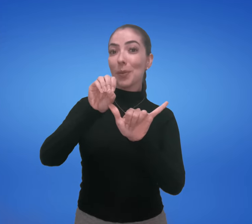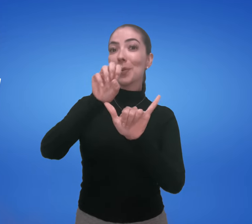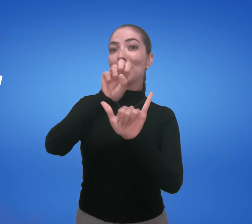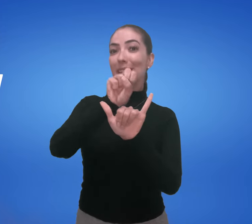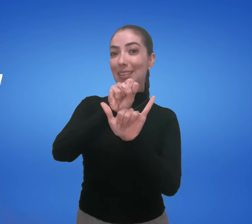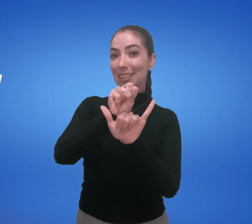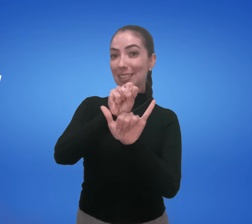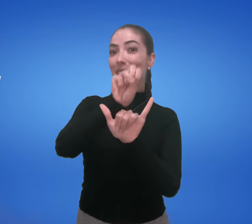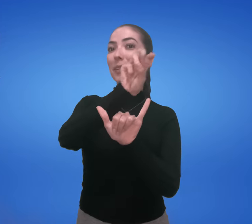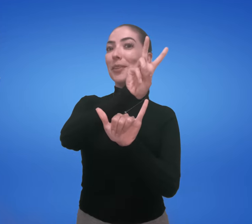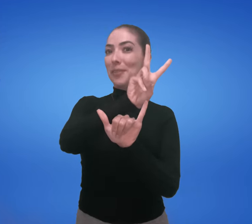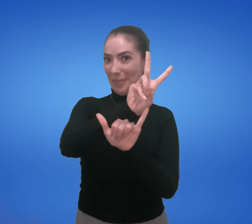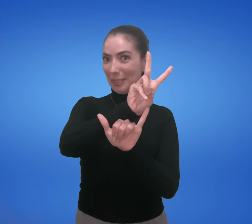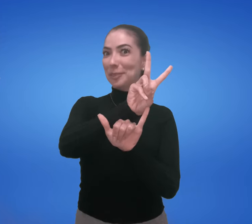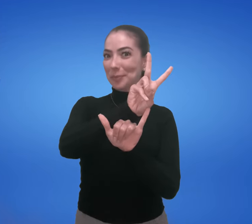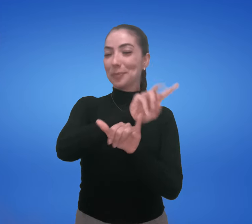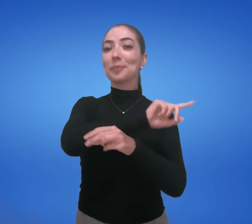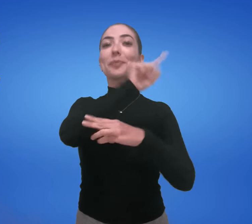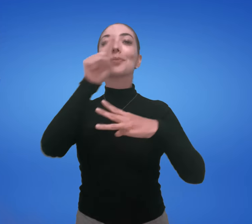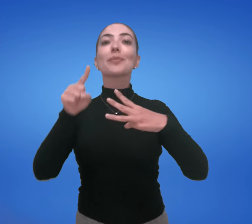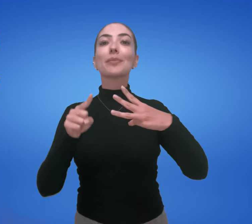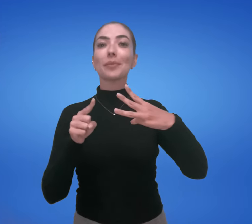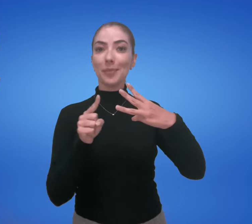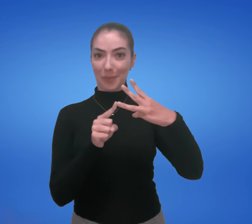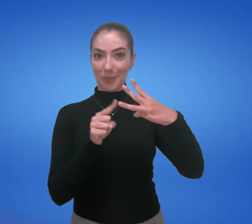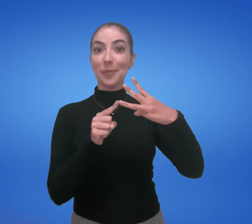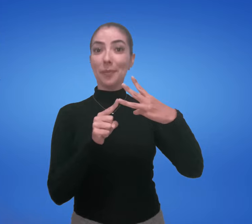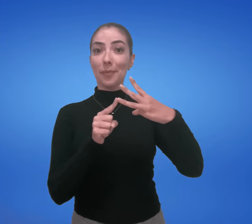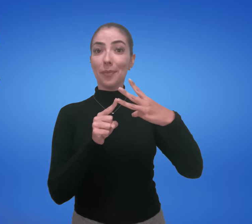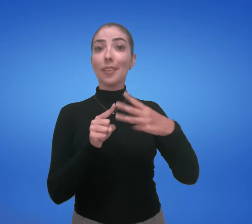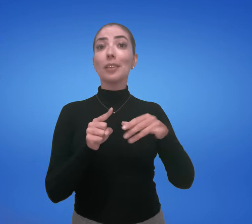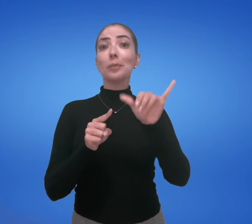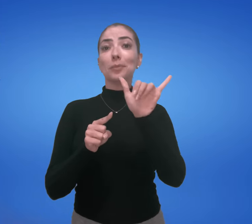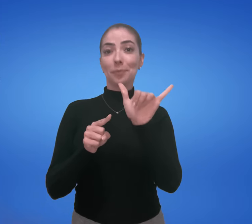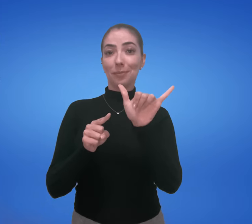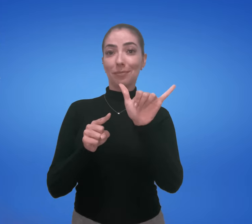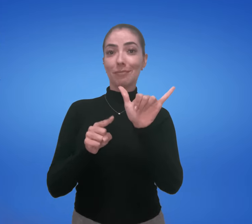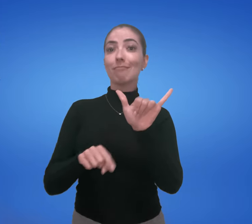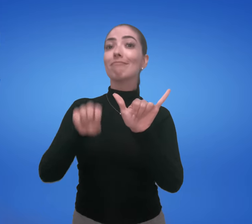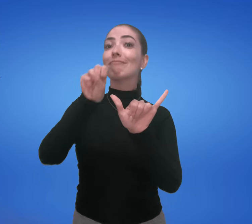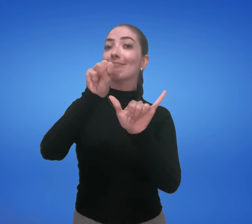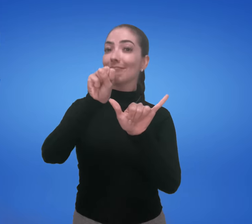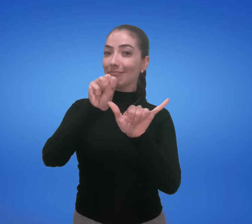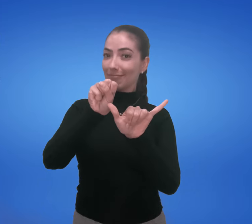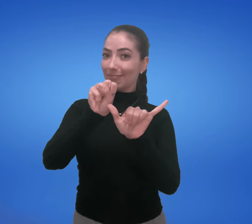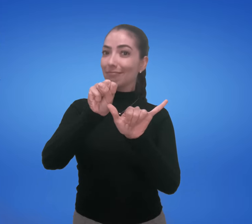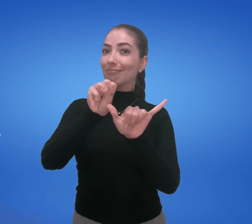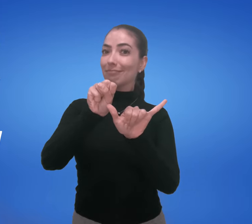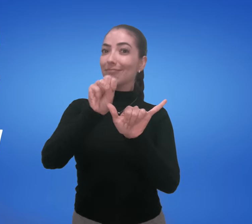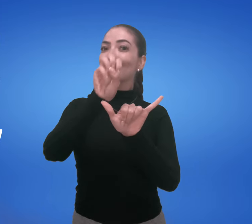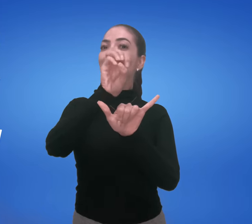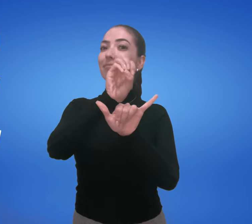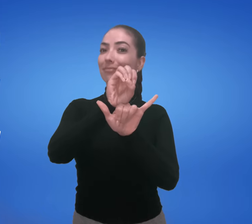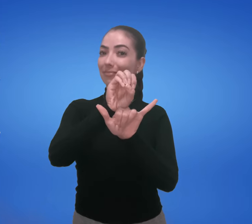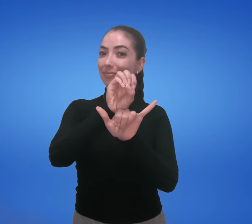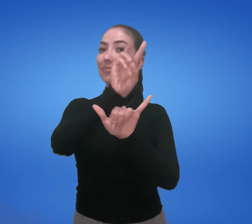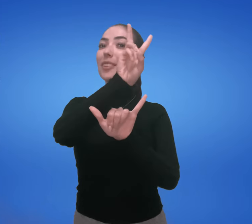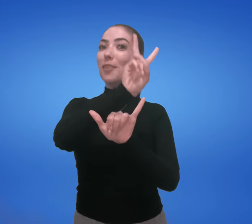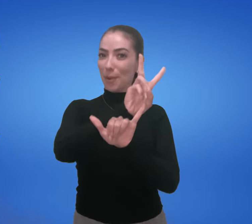OSV e a terceira é a S-O-V.